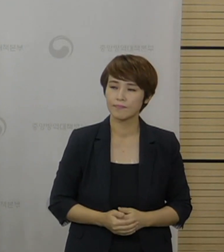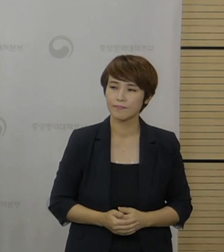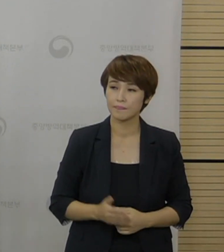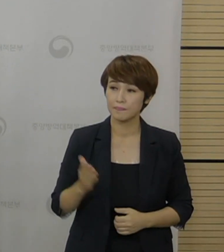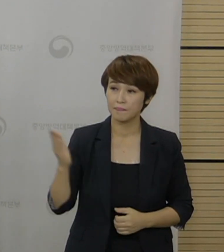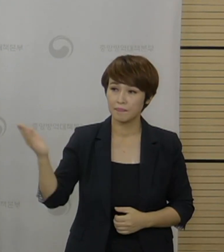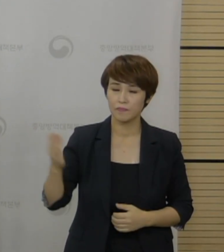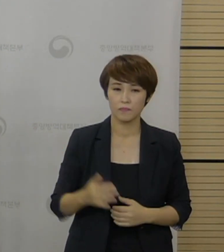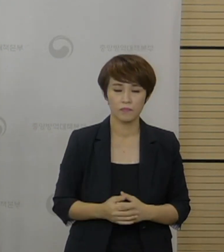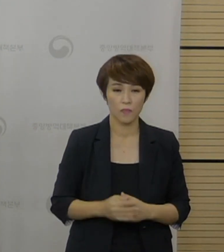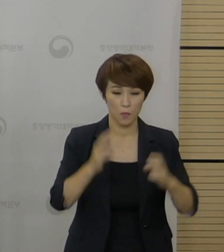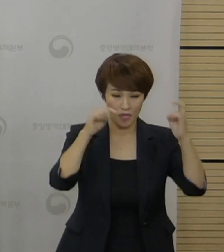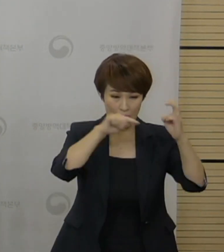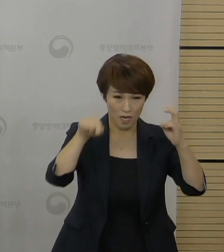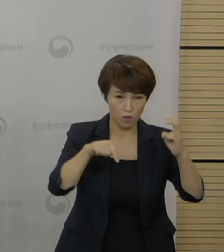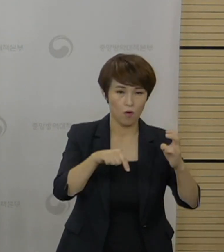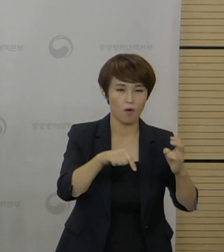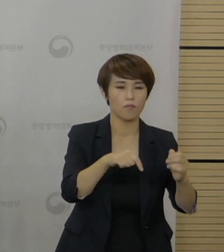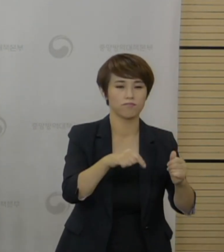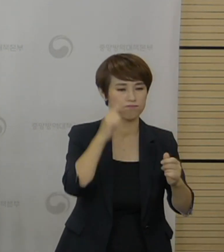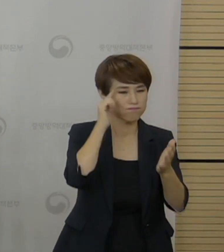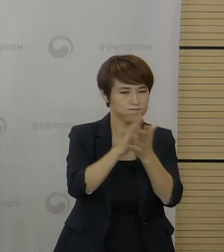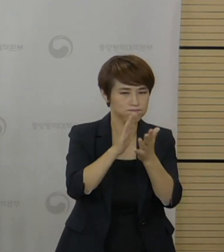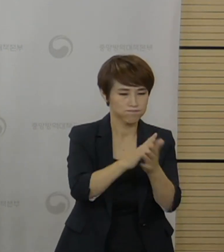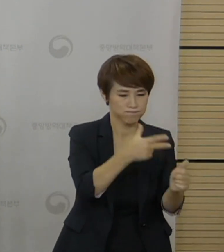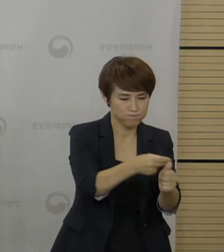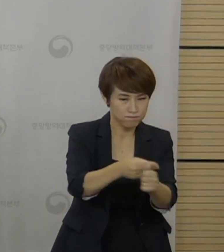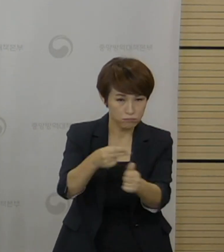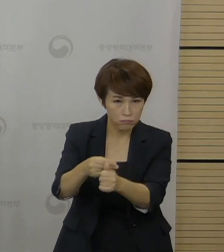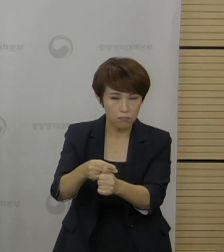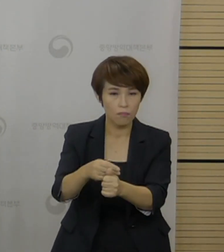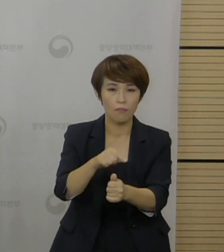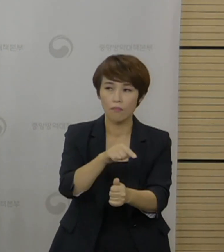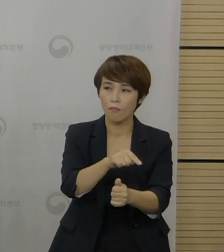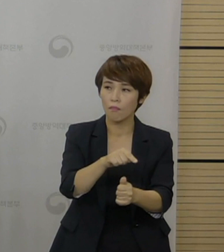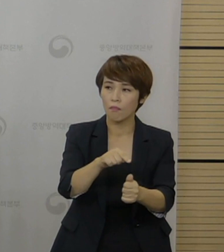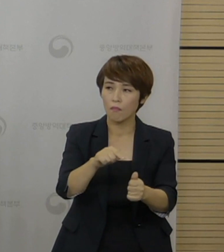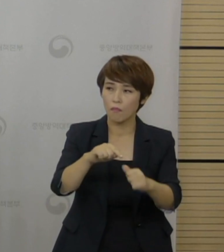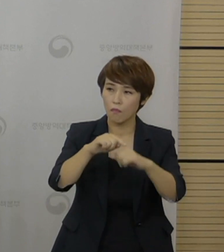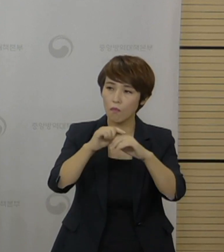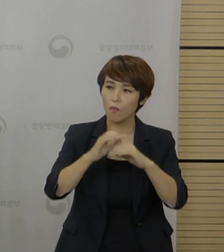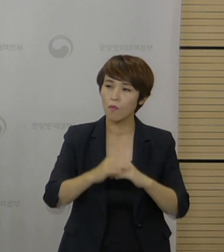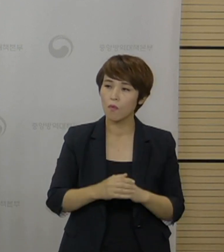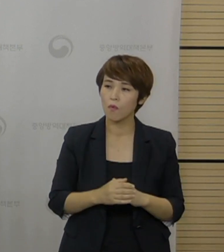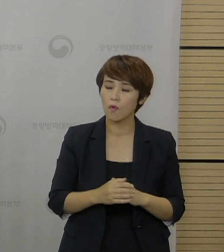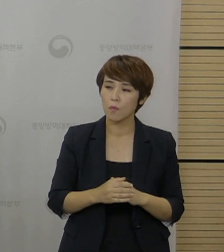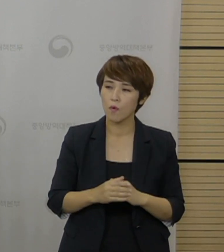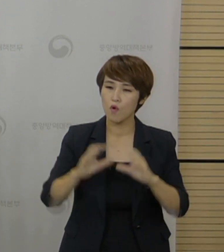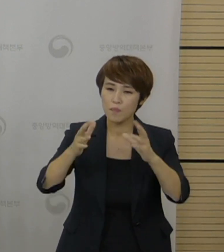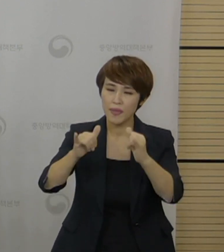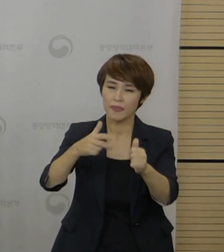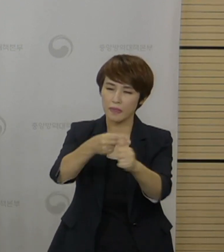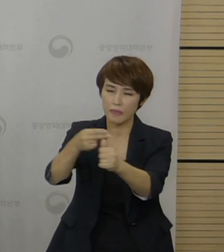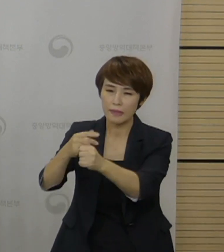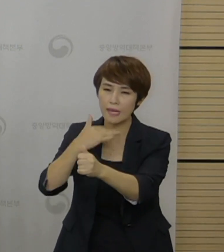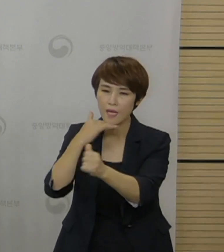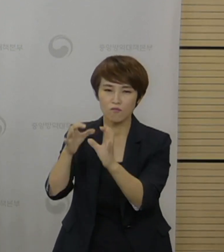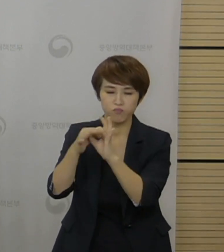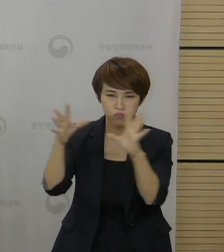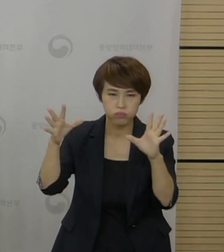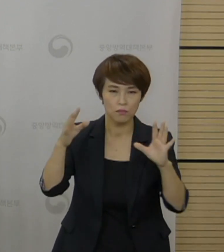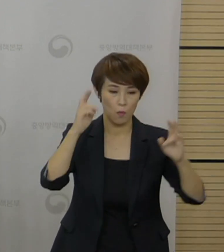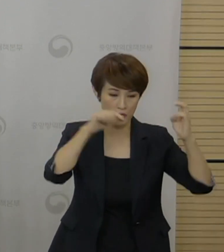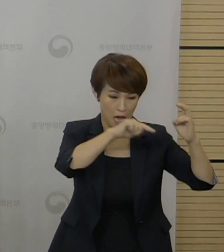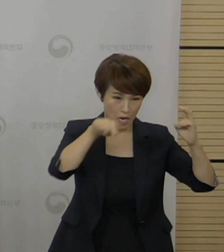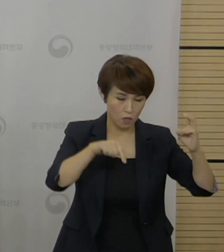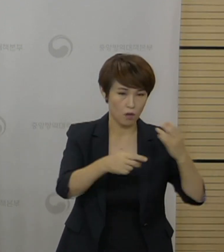사업장 자체 접종과 관련해서 특정 기업 종사자들은 전 국민적 연령 스케줄에 벗어나서 자체 의료진을 통해서